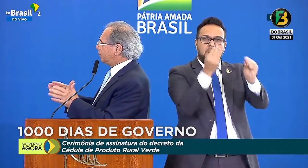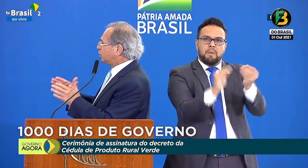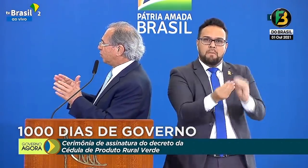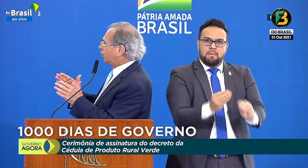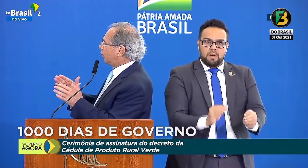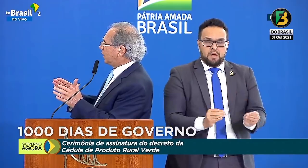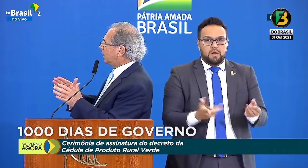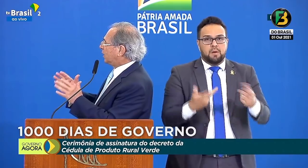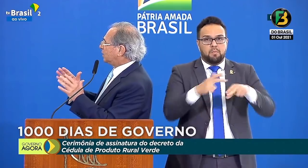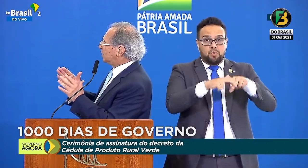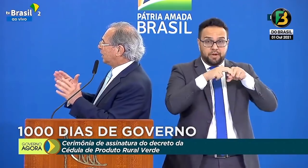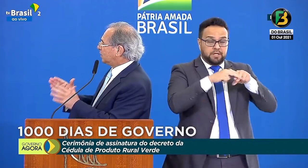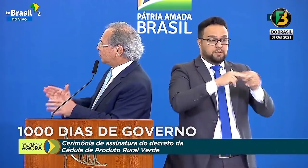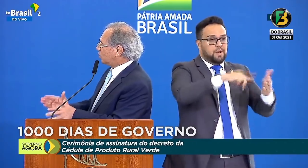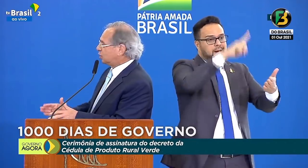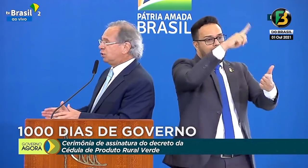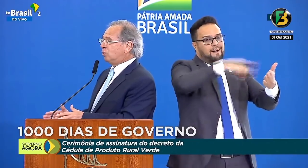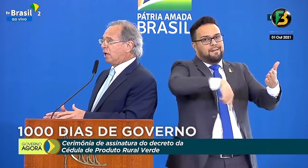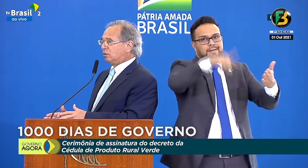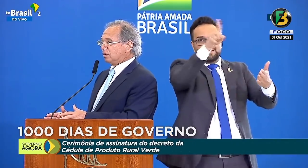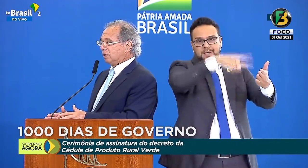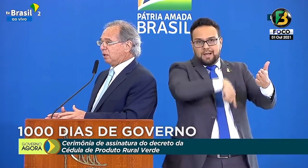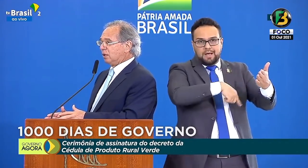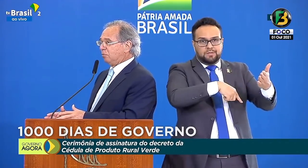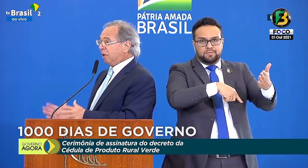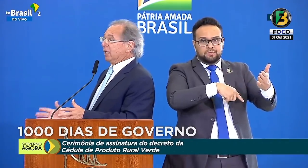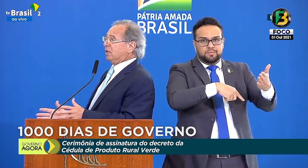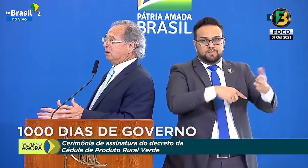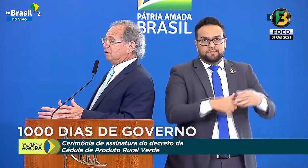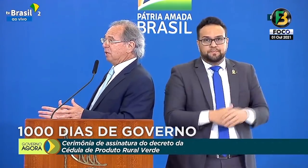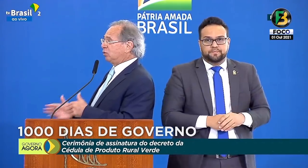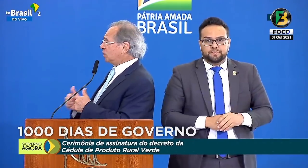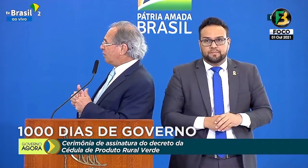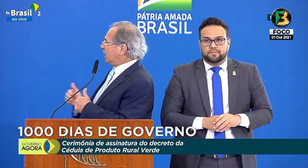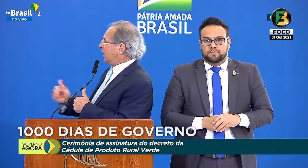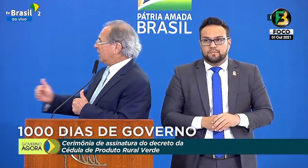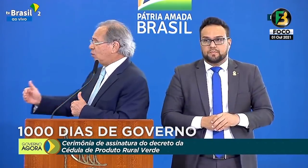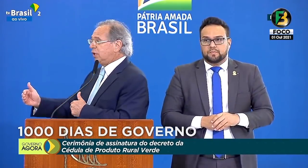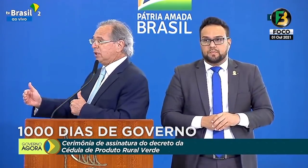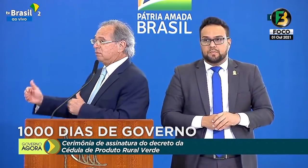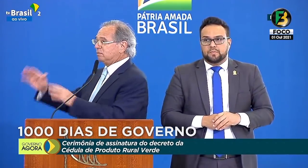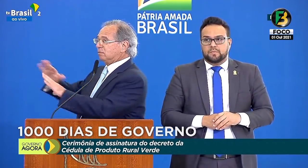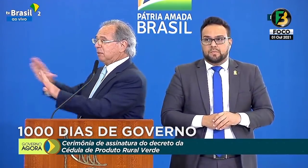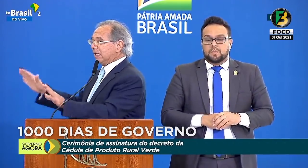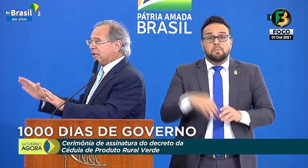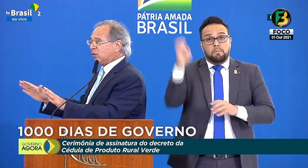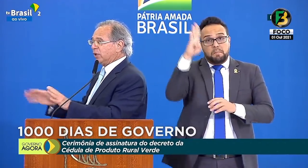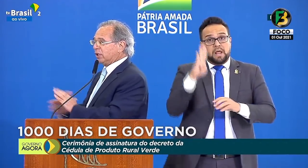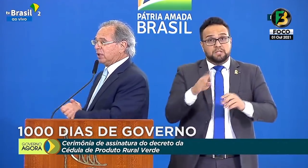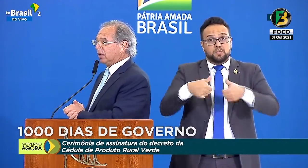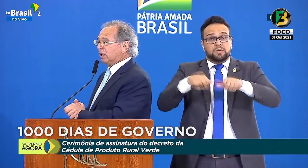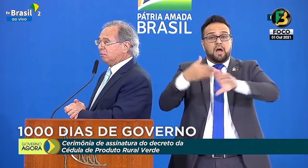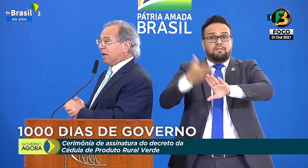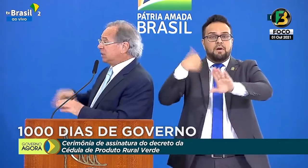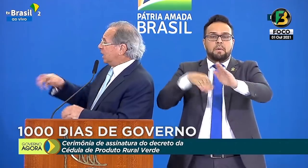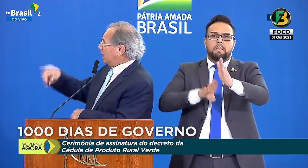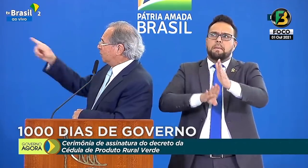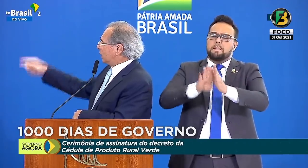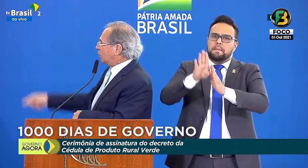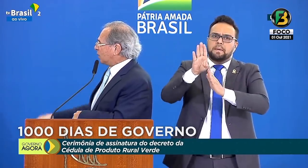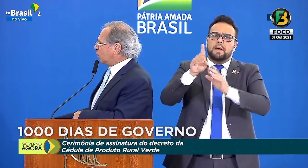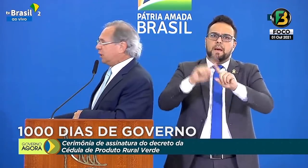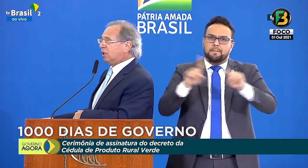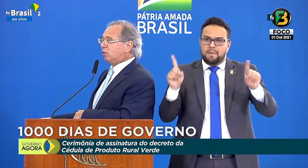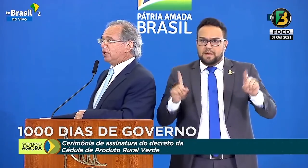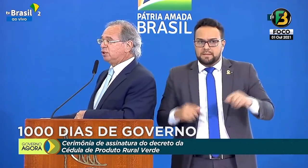Então, o serviço foi descontinuado. Pena, o Brasil estava ganhando a corrida, melar a corrida. Mas